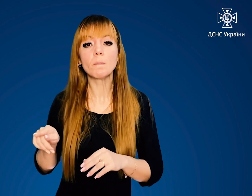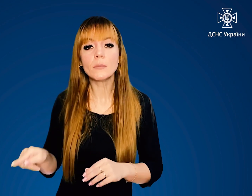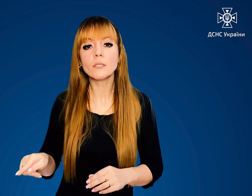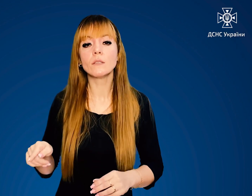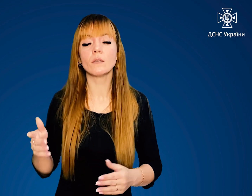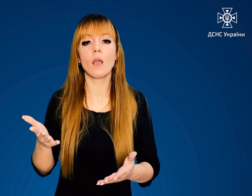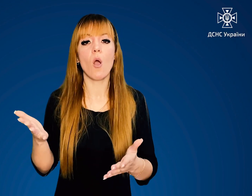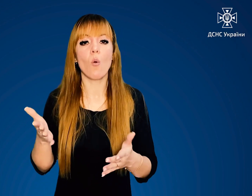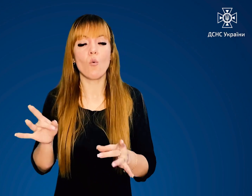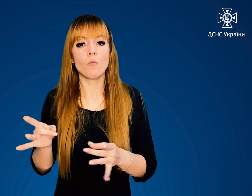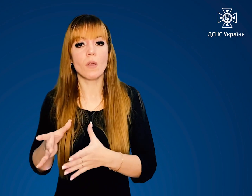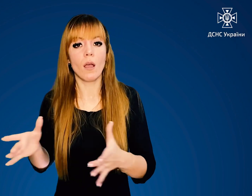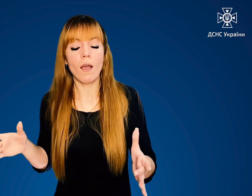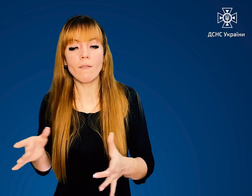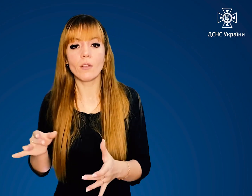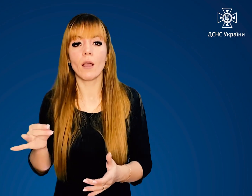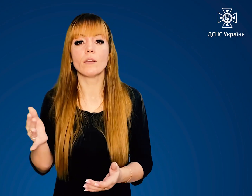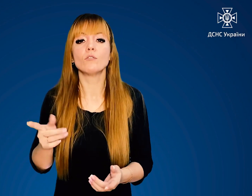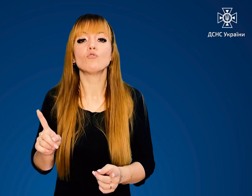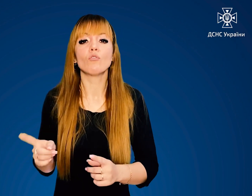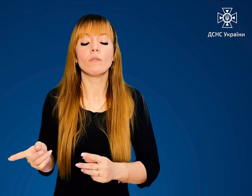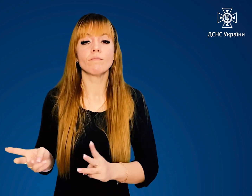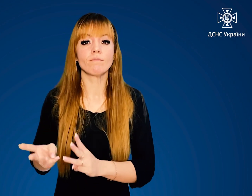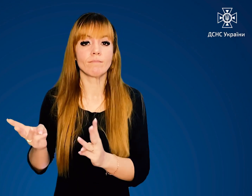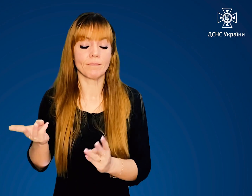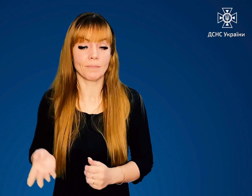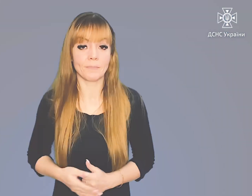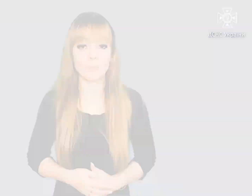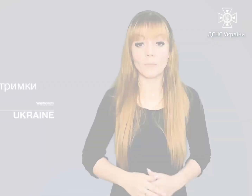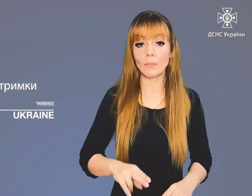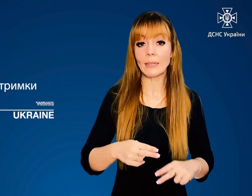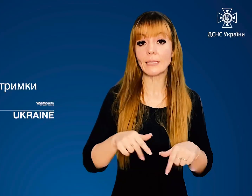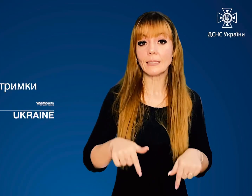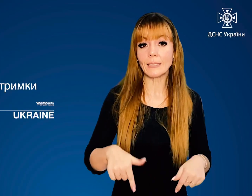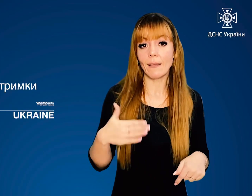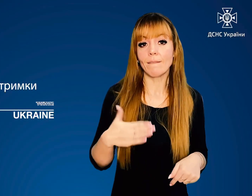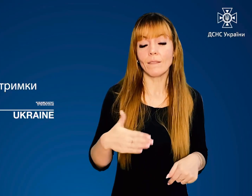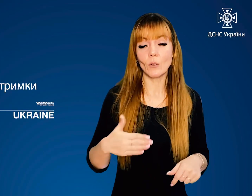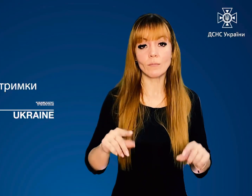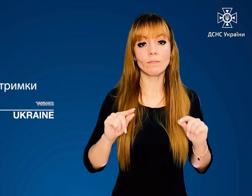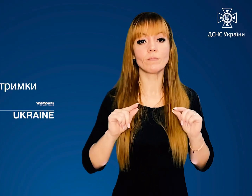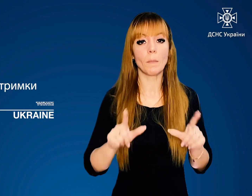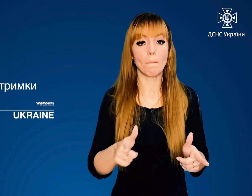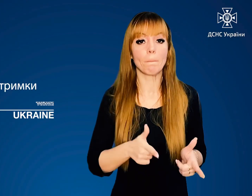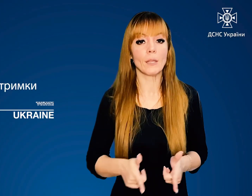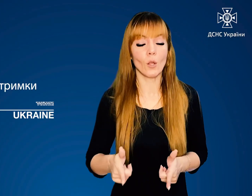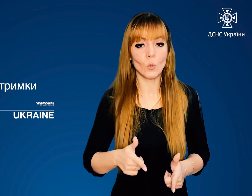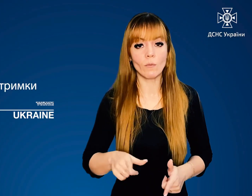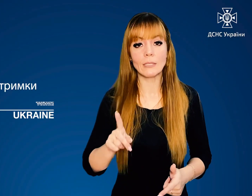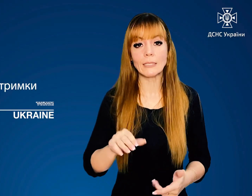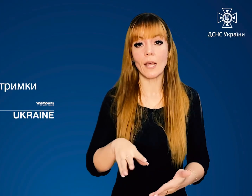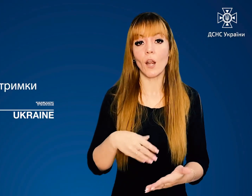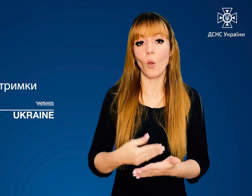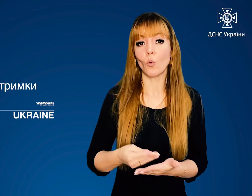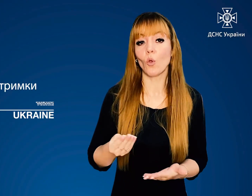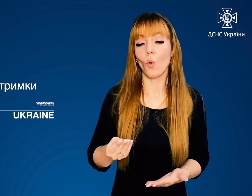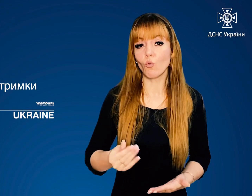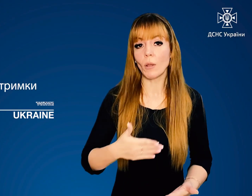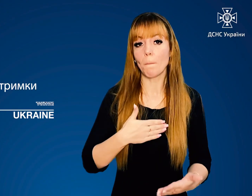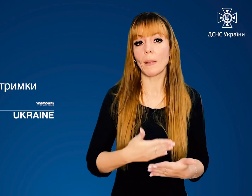розміри та характер пожежі. Це відео підготовлено за рахунок коштів благодійної організації